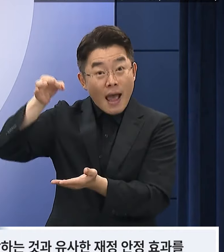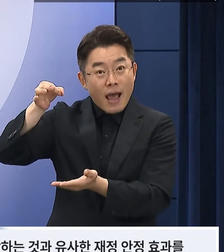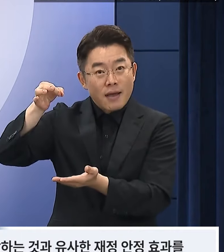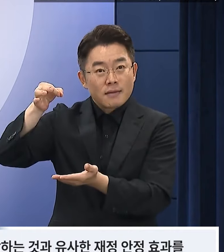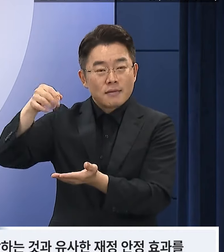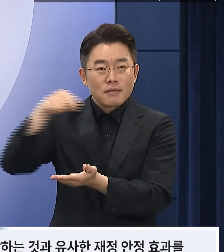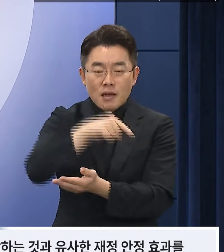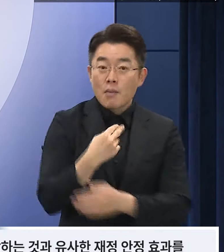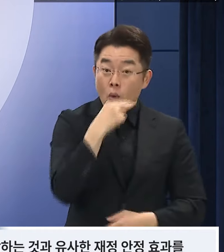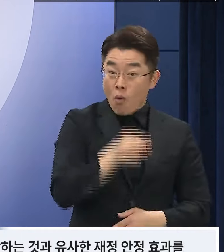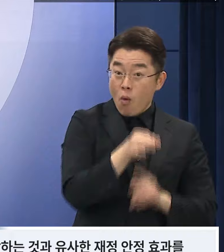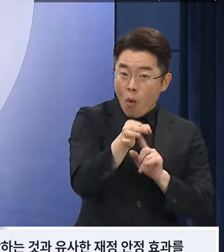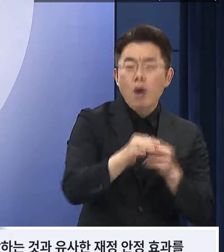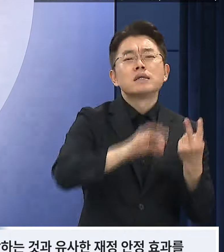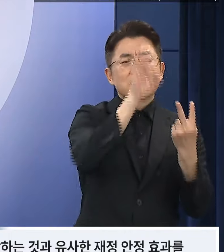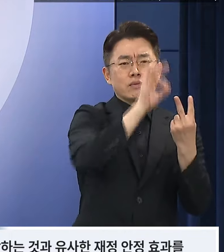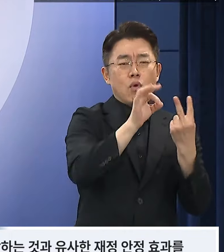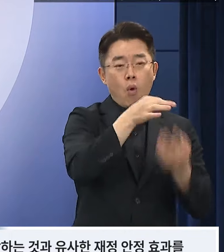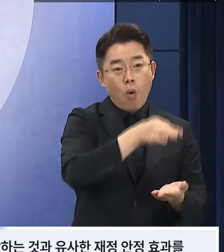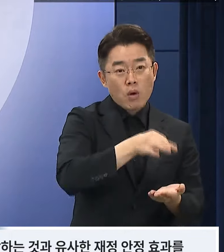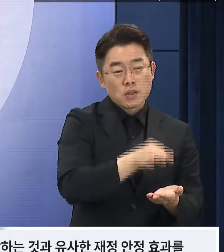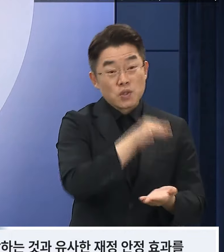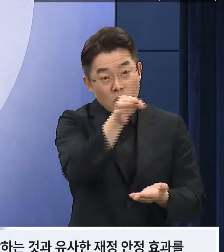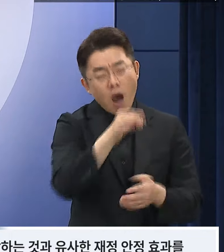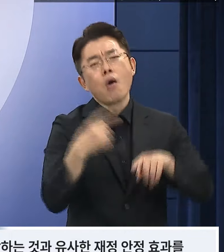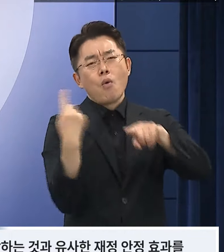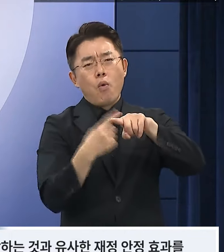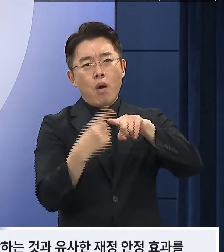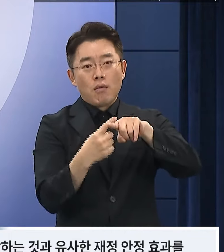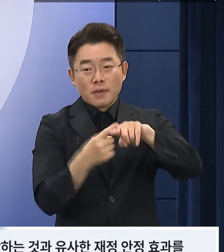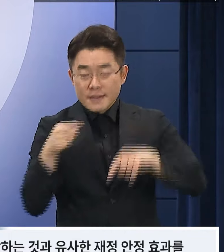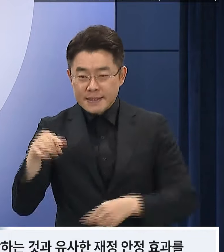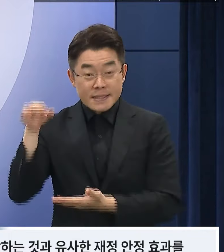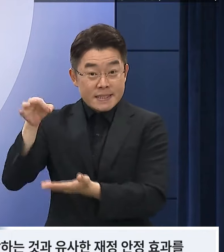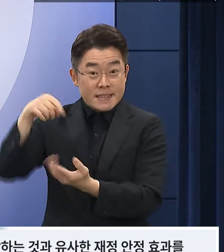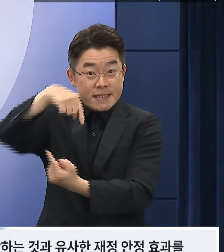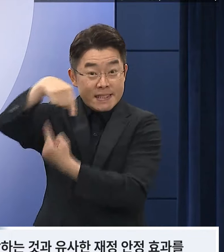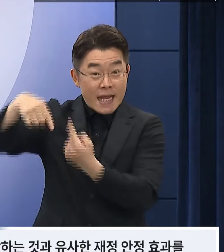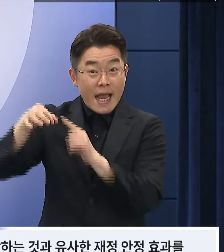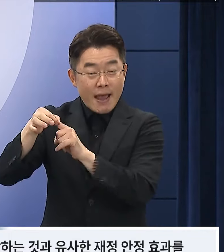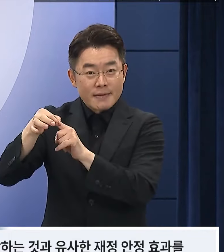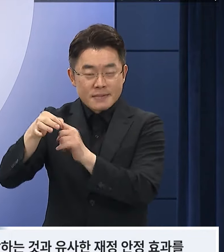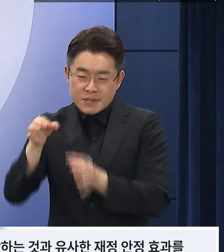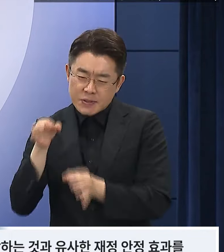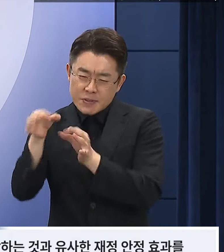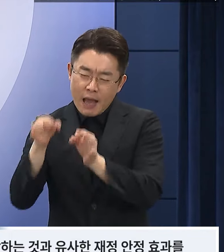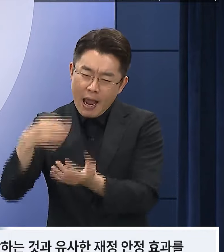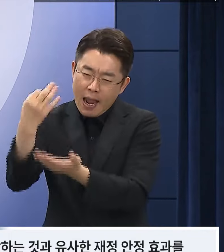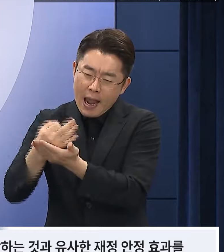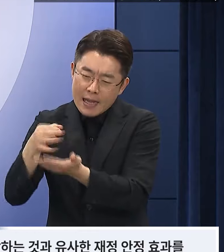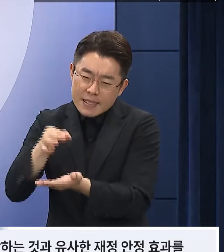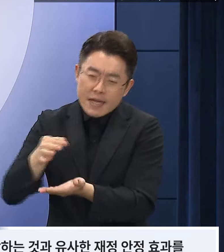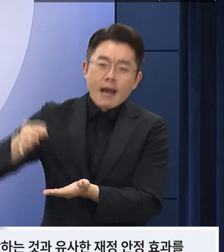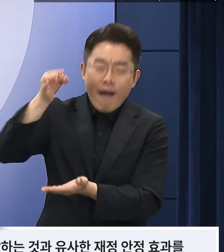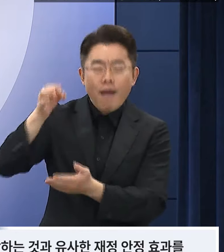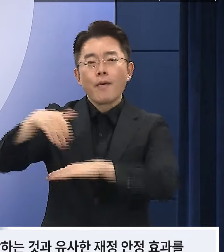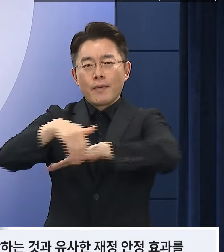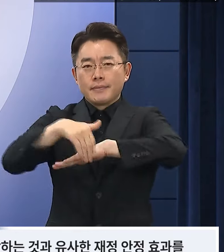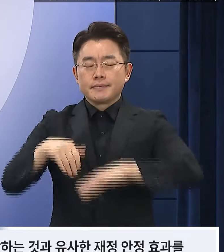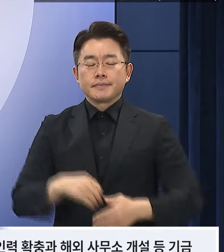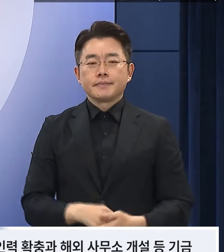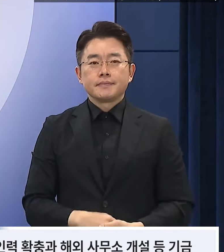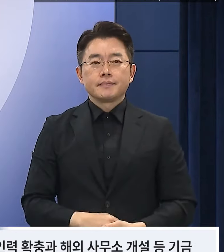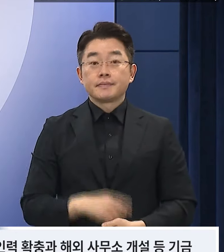보험료율을 2%포인트 인상하는 것과 유사한 재정안정효과를 낼 수 있습니다.